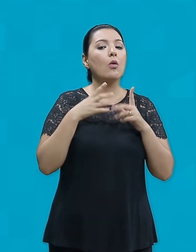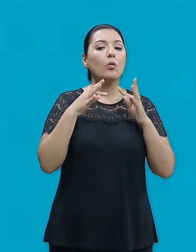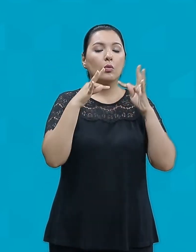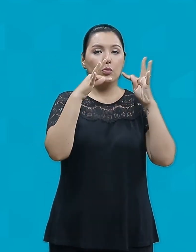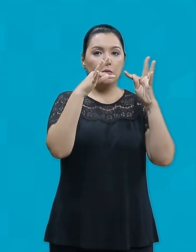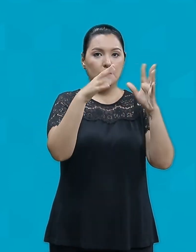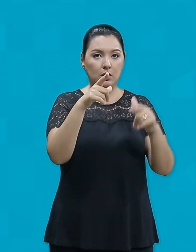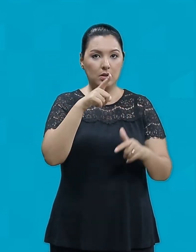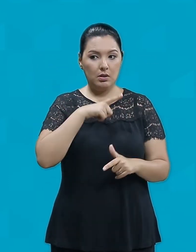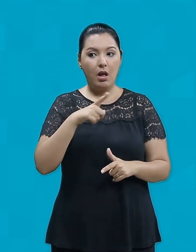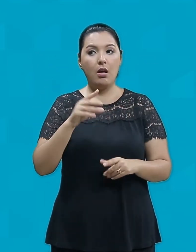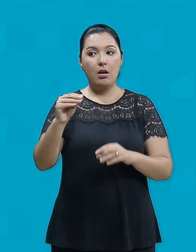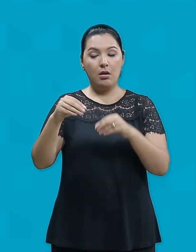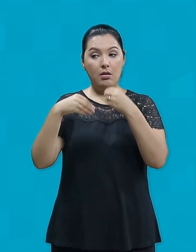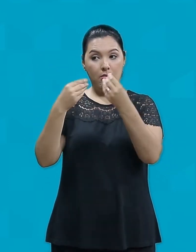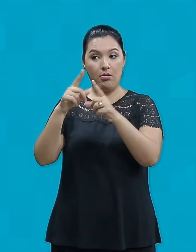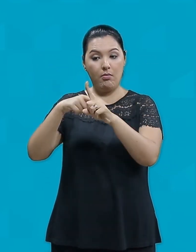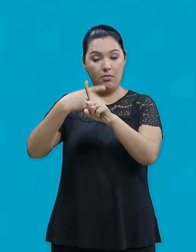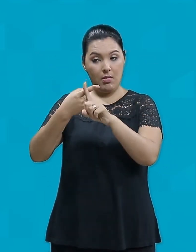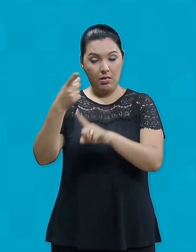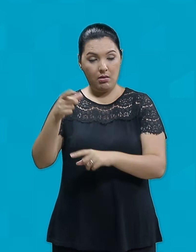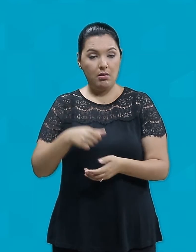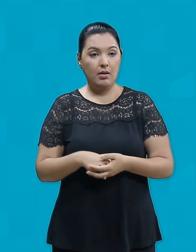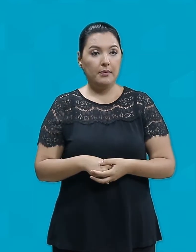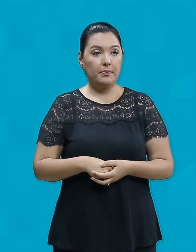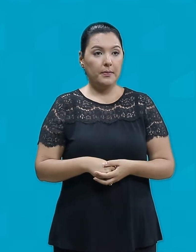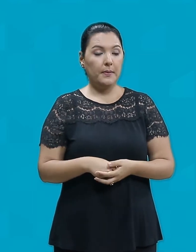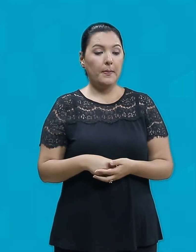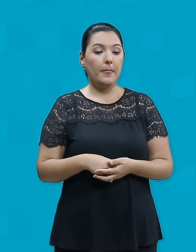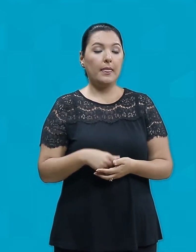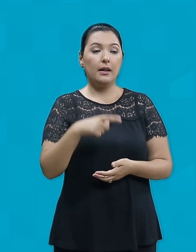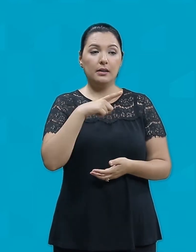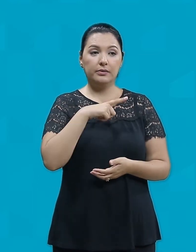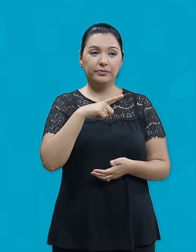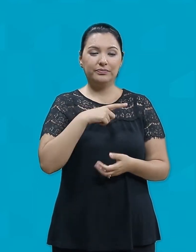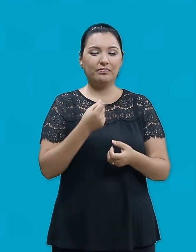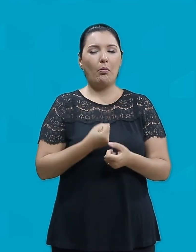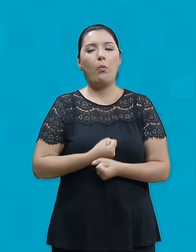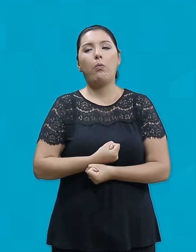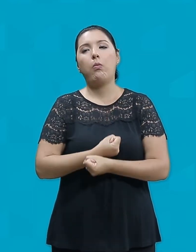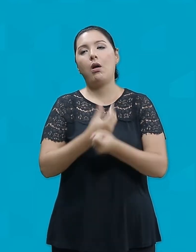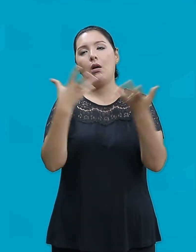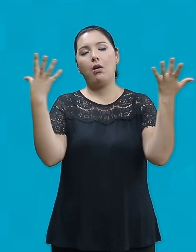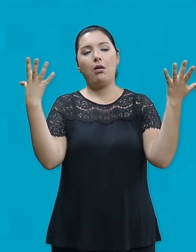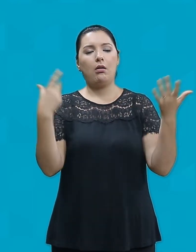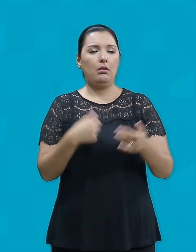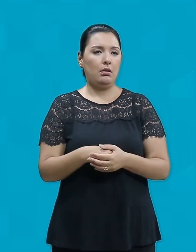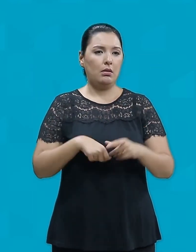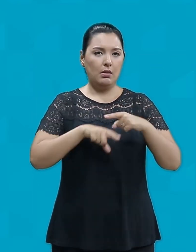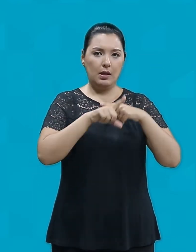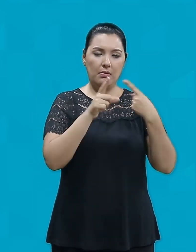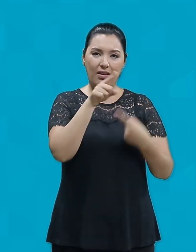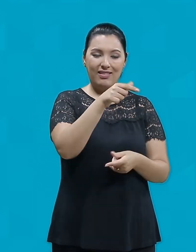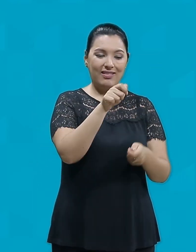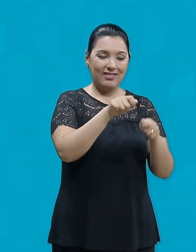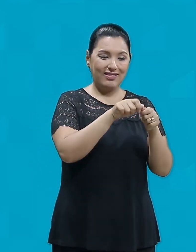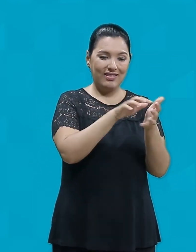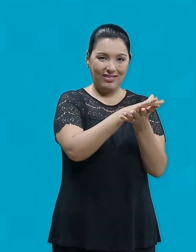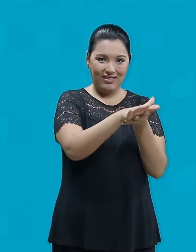tem será dado ainda mais E terá uma abundância Mas daquele que não tem Até o que